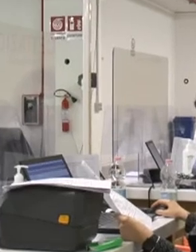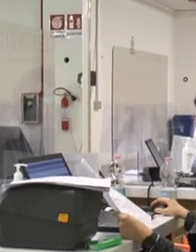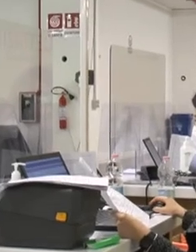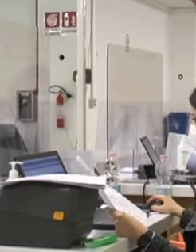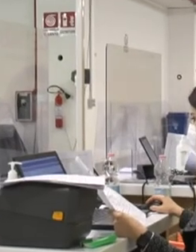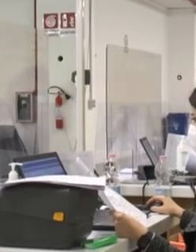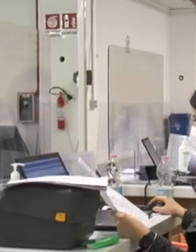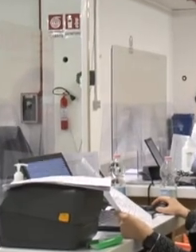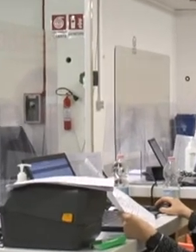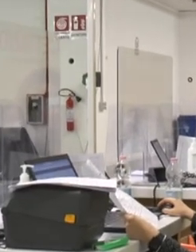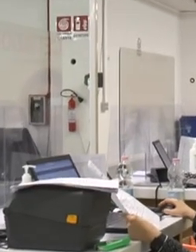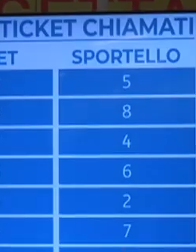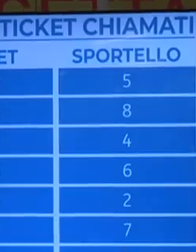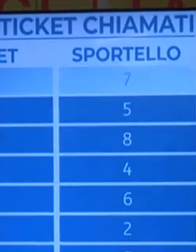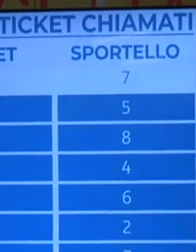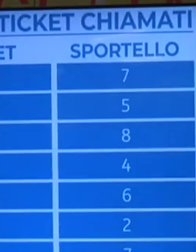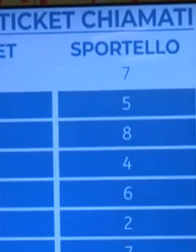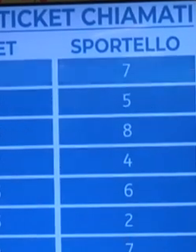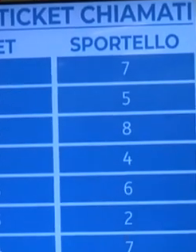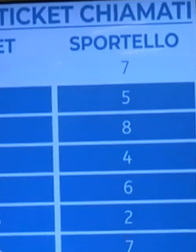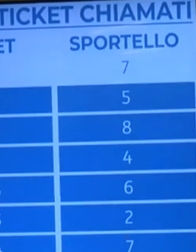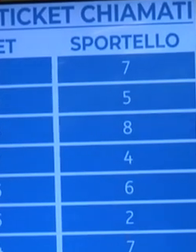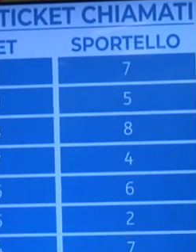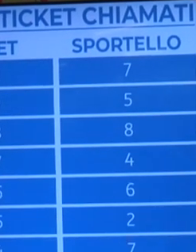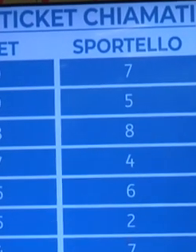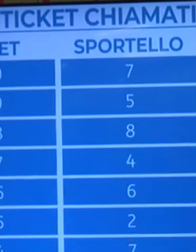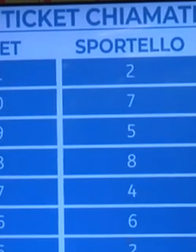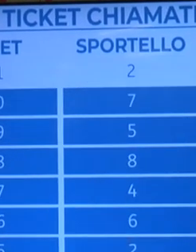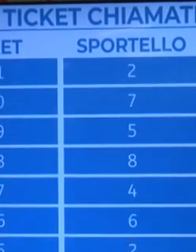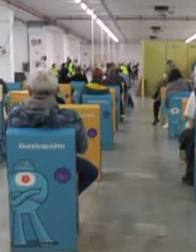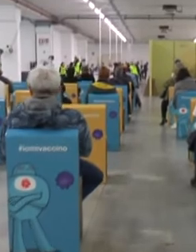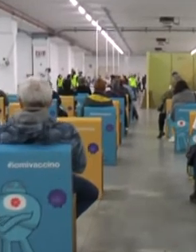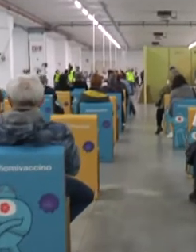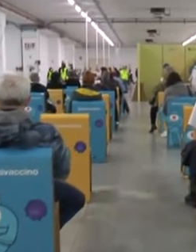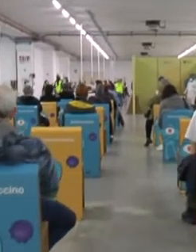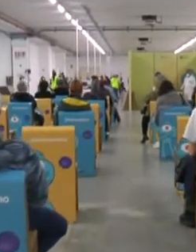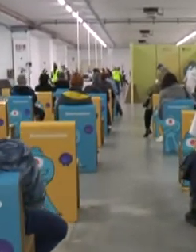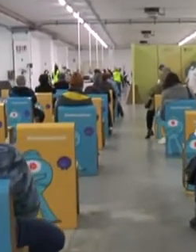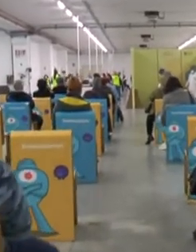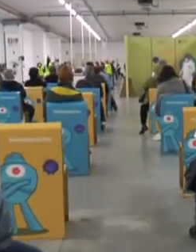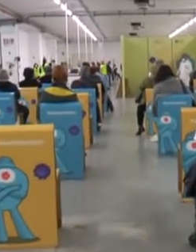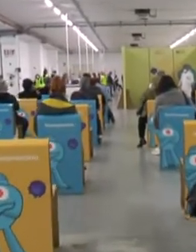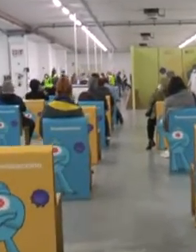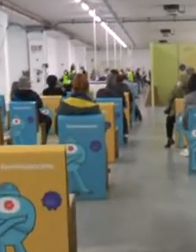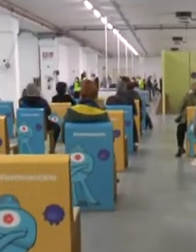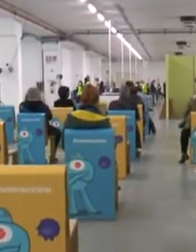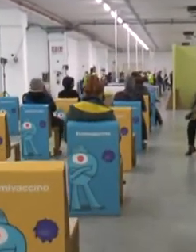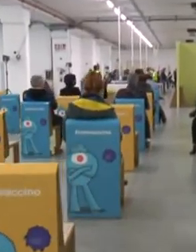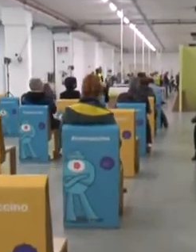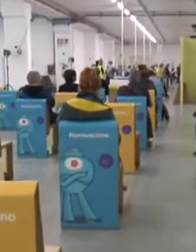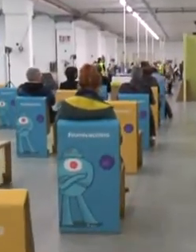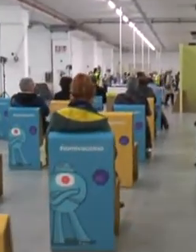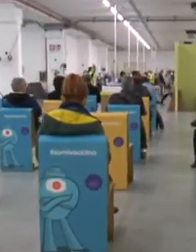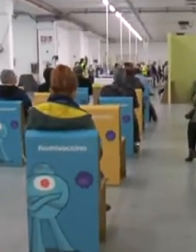si è paragonato alla popolazione target, 1.300.000 fa davvero intravedere la soglia dell'immunità di greggio per il Veneto. L'RT di